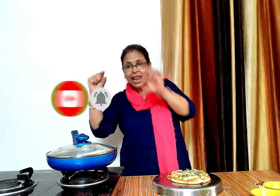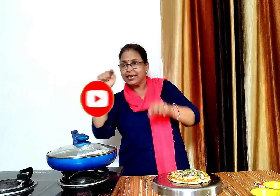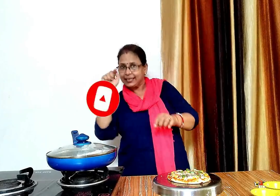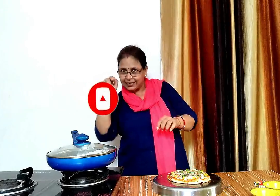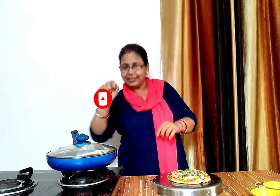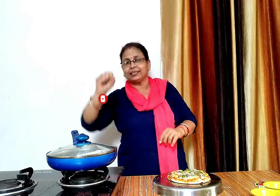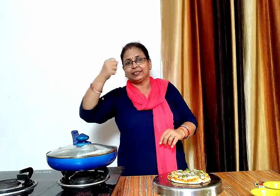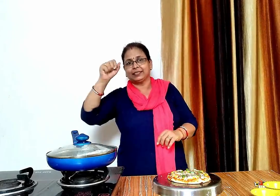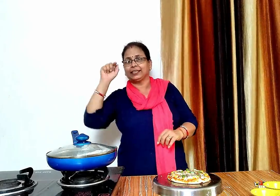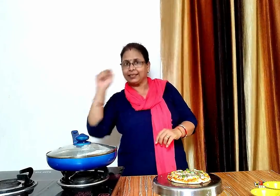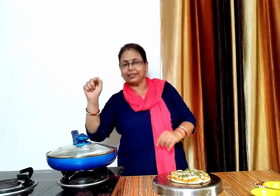मिलते हैं नेक्स वीडियो में